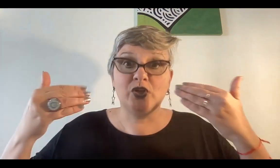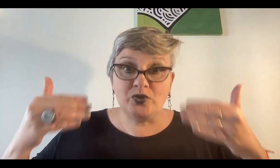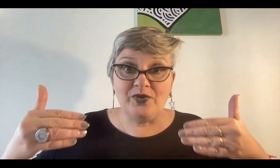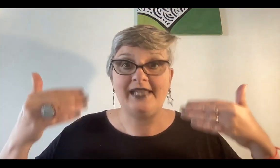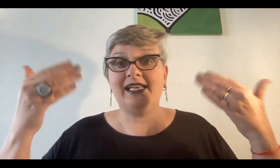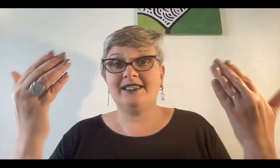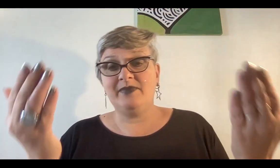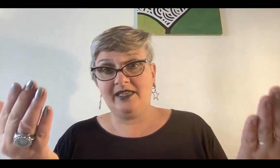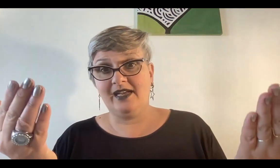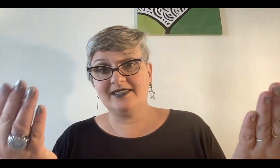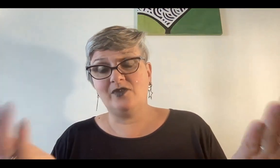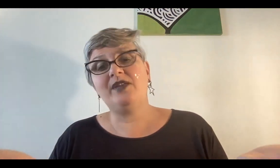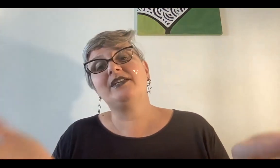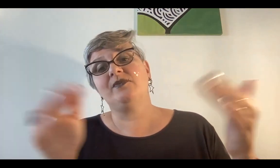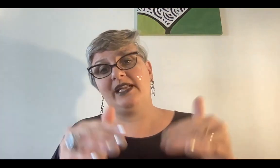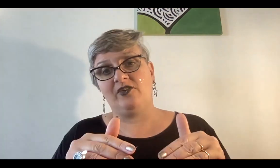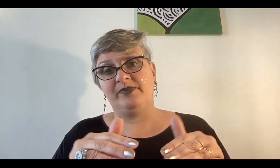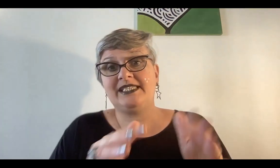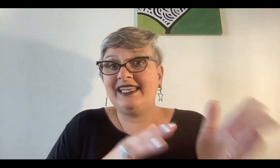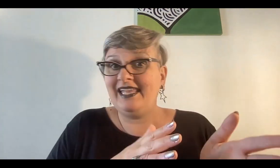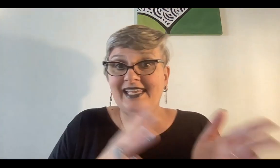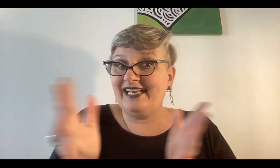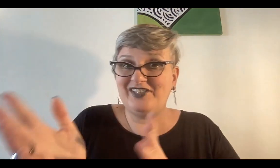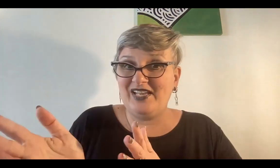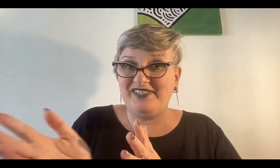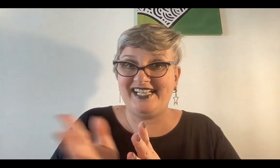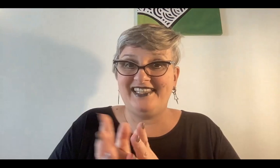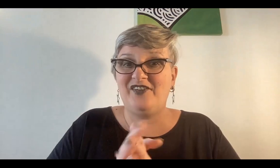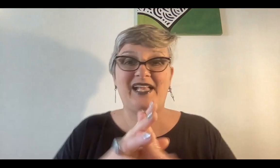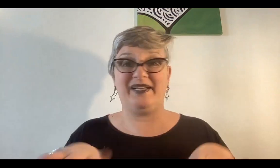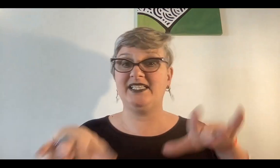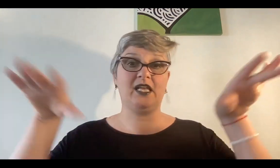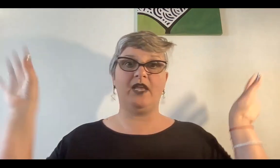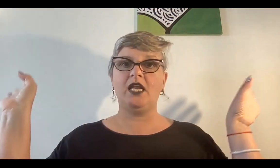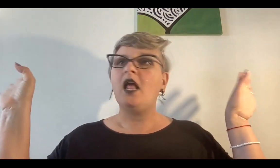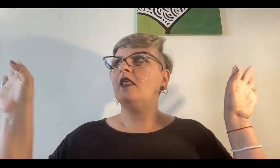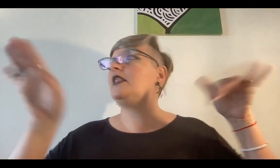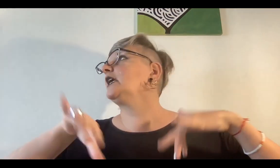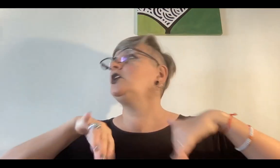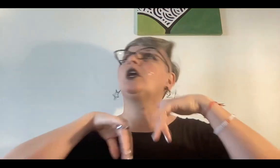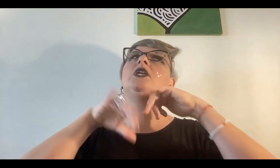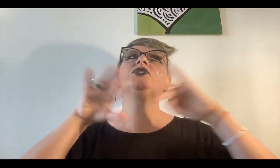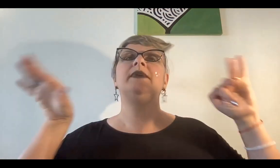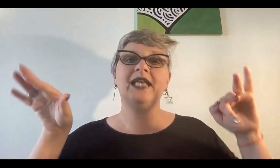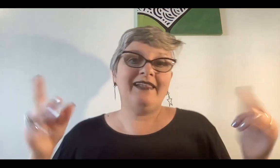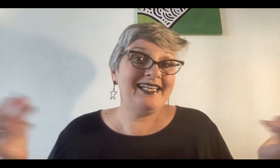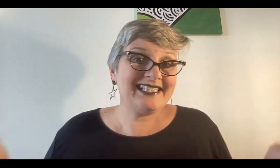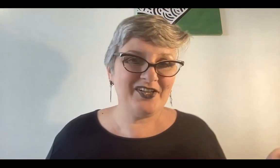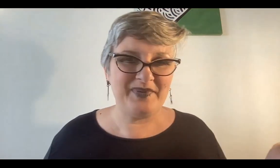rotura de la simetría que es el universo para compensar. De ahí que las teorías físicas de ahora, que parecen que vienen de genios que no saben nada, leyeron